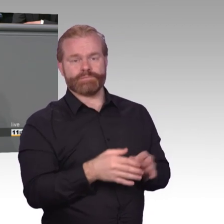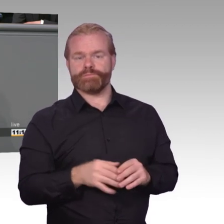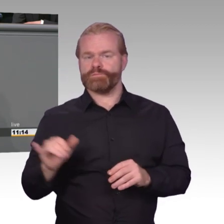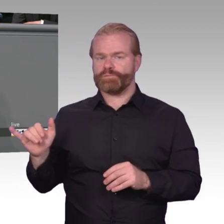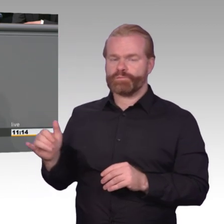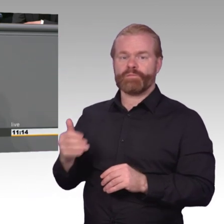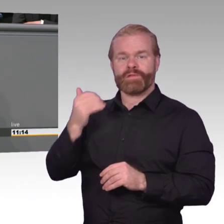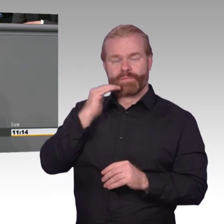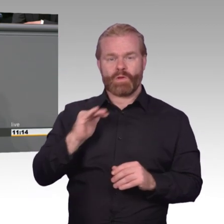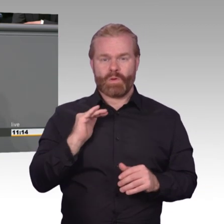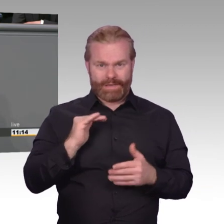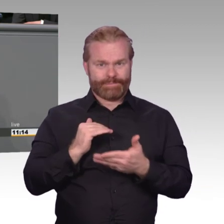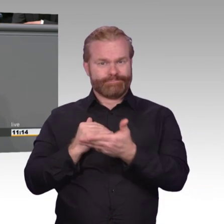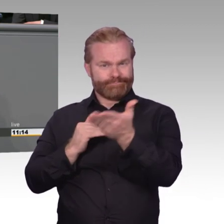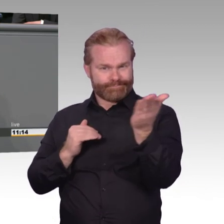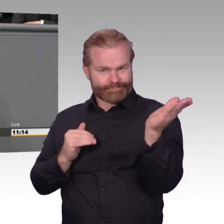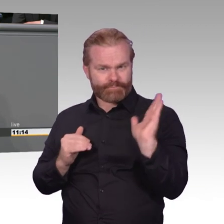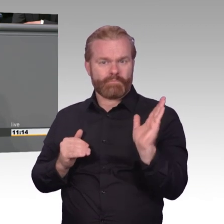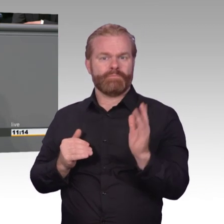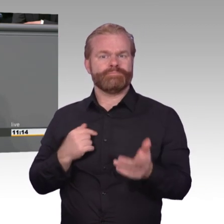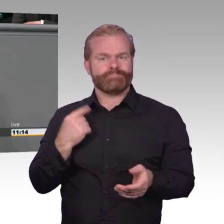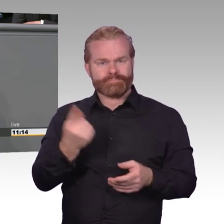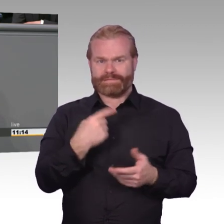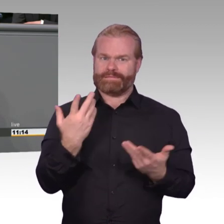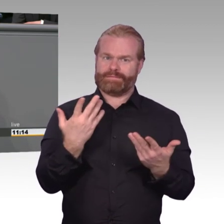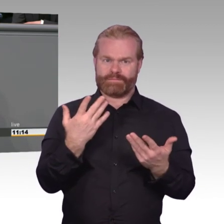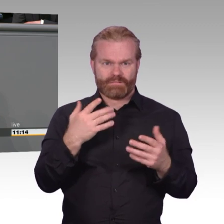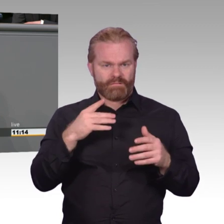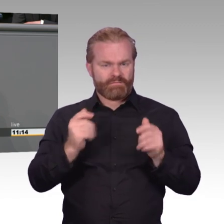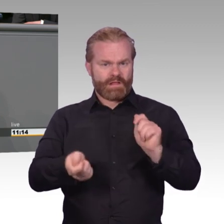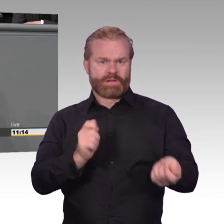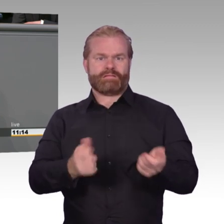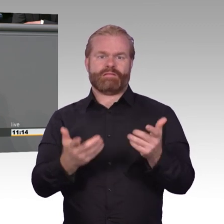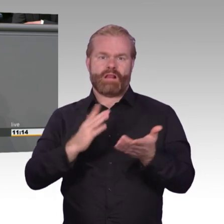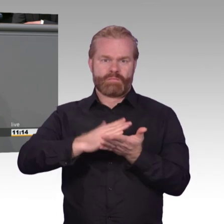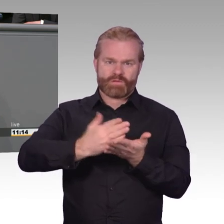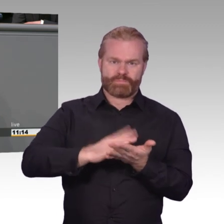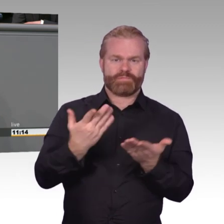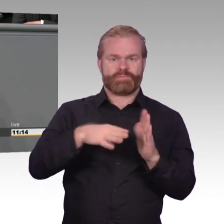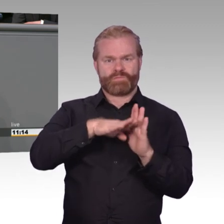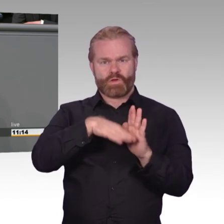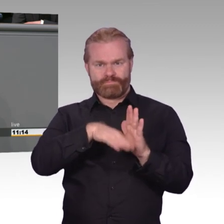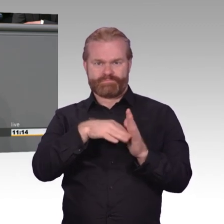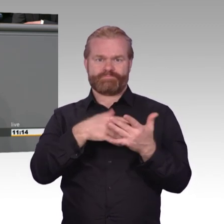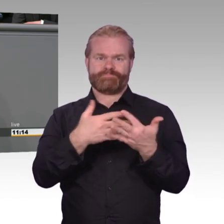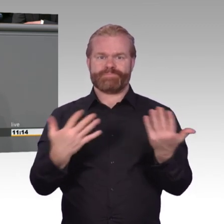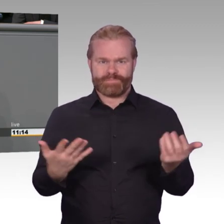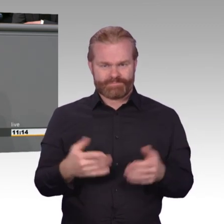Verschlüsselung stärken. Lassen Sie unsere Sicherheit, unsere Privatsphäre und Grundrechte stärken. Durch ein Recht auf Verschlüsselung. Vielen, vielen Dank.